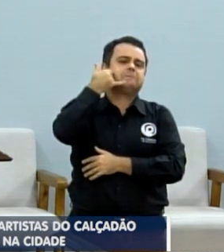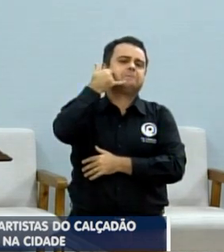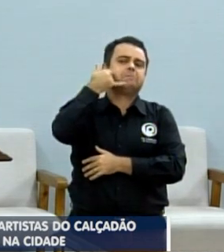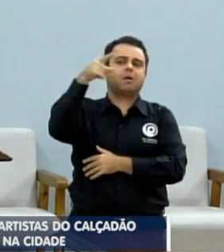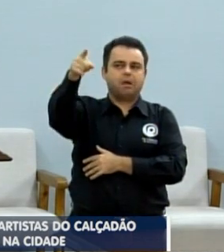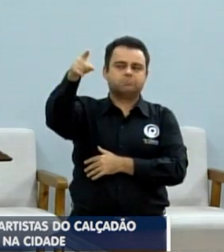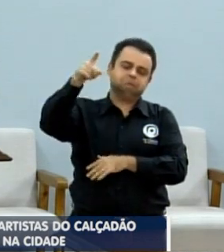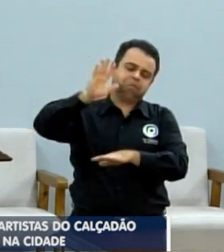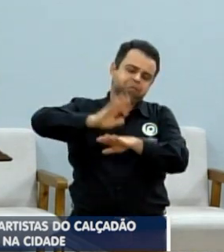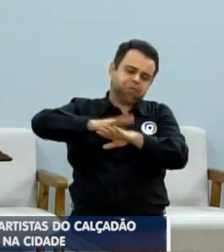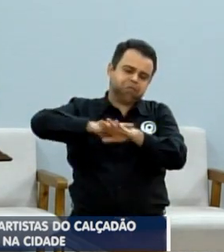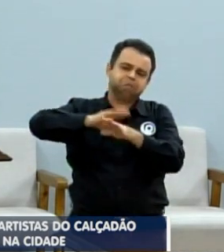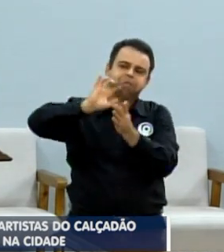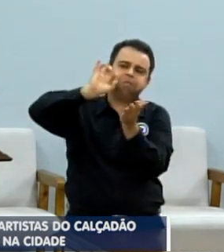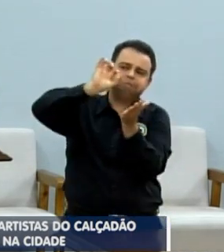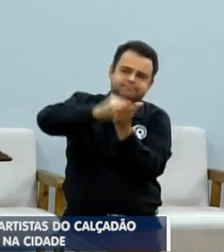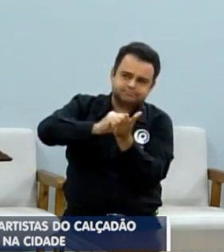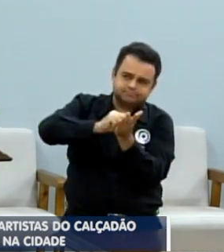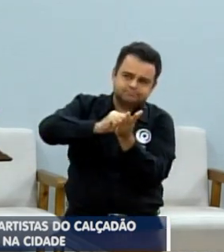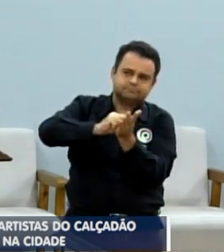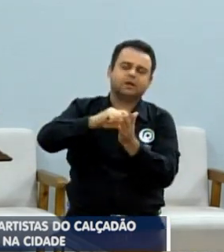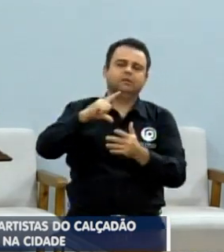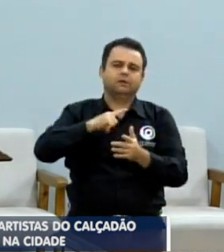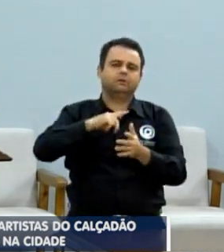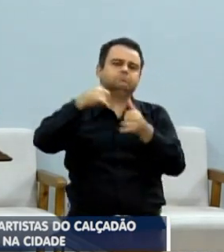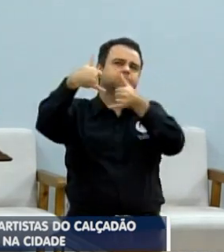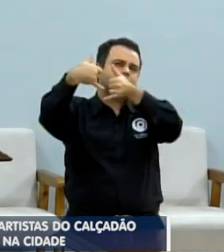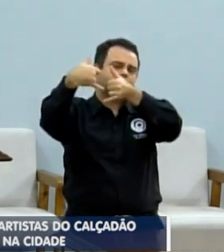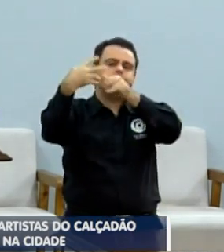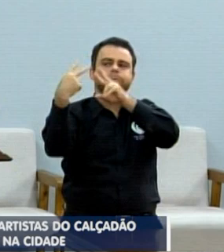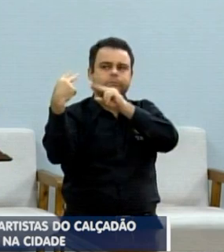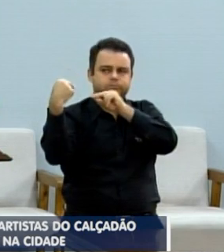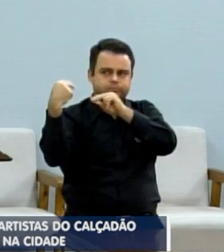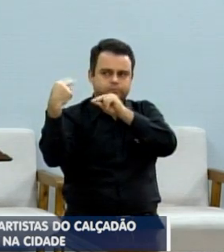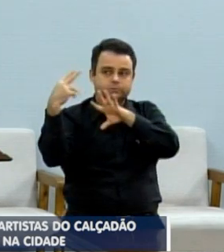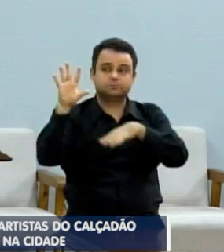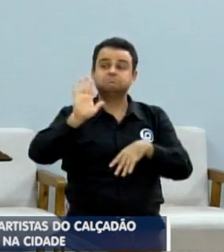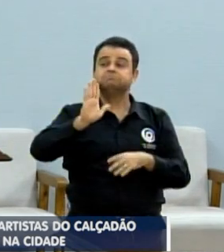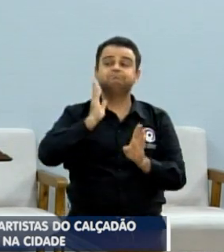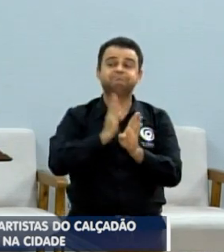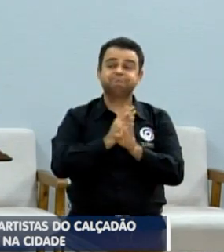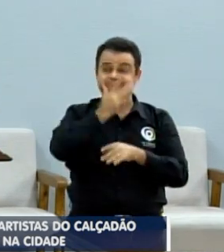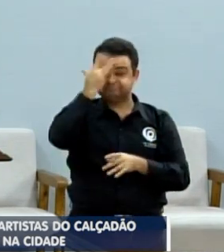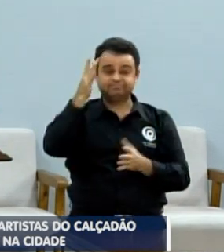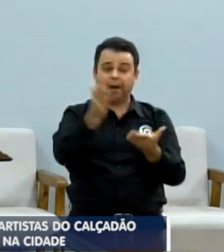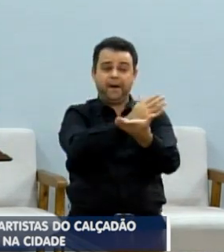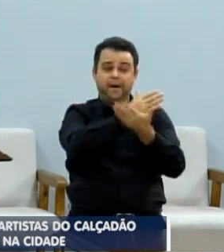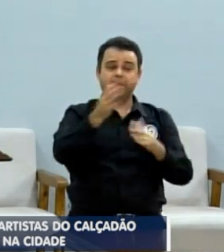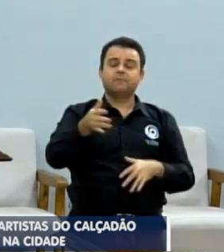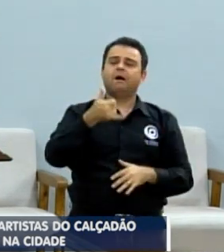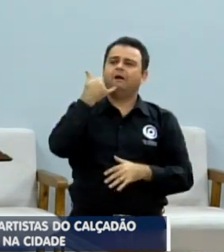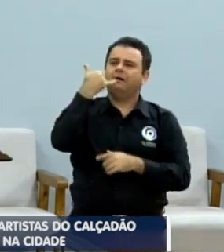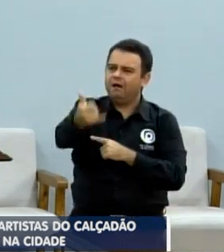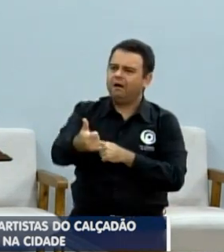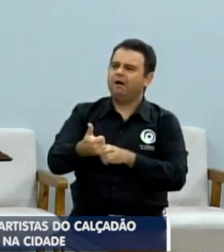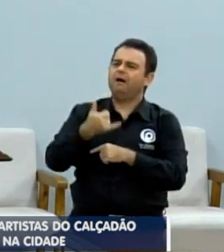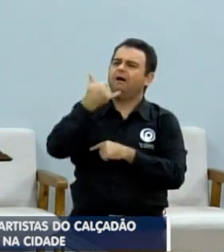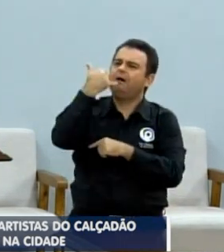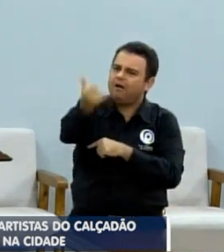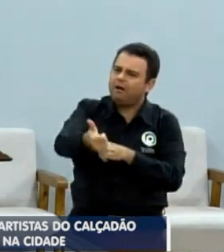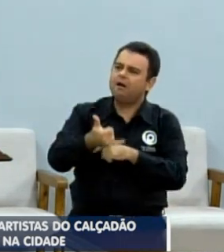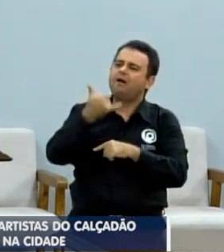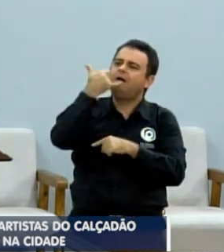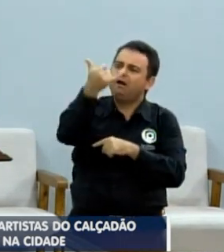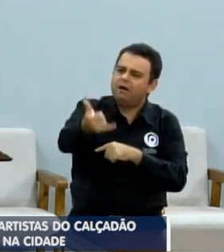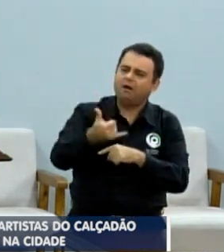protocolo. Mas tem gente que está falando que já fez vários contatos, registrou vários protocolos e as quedas